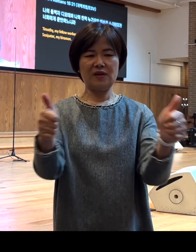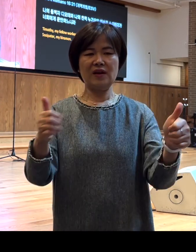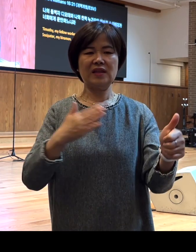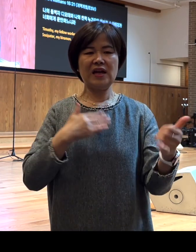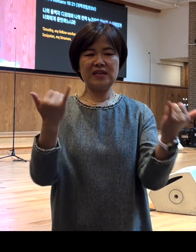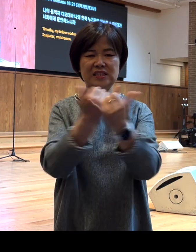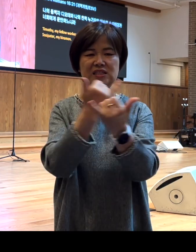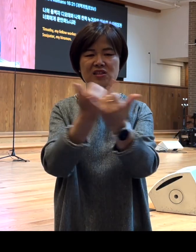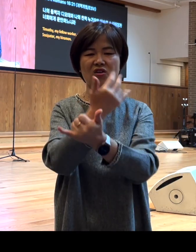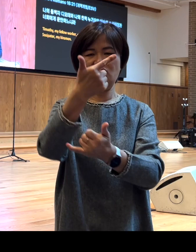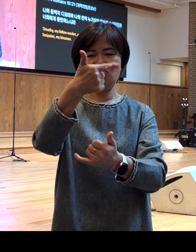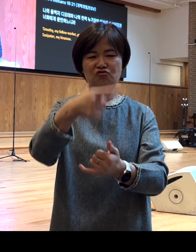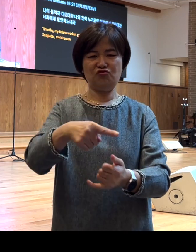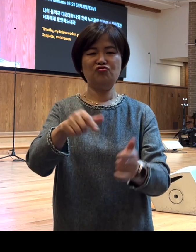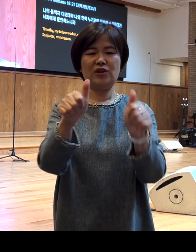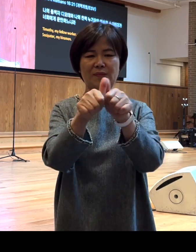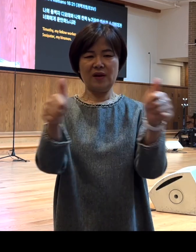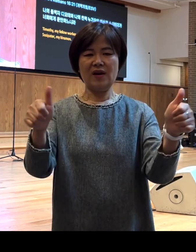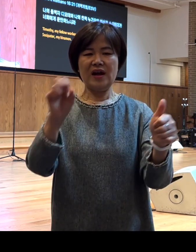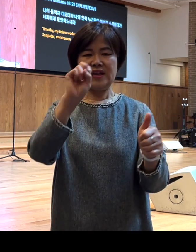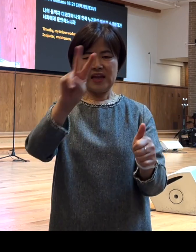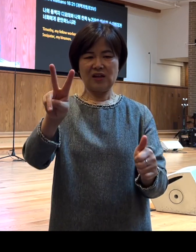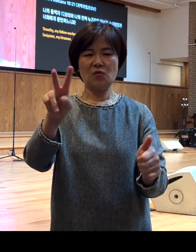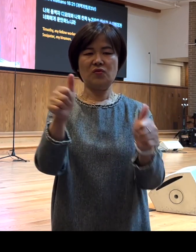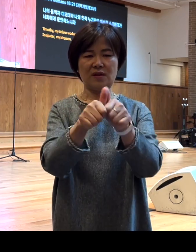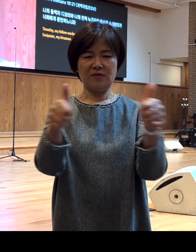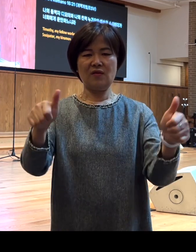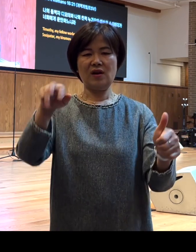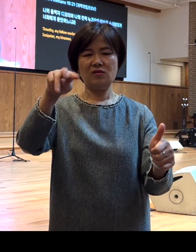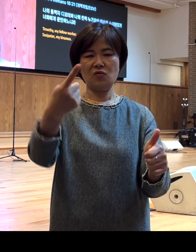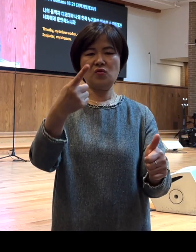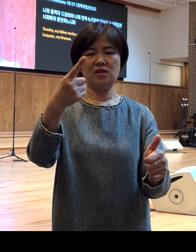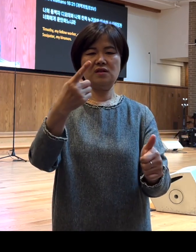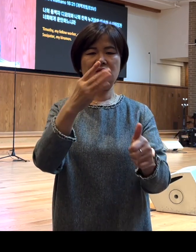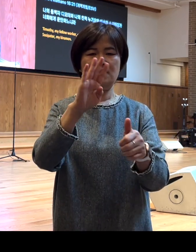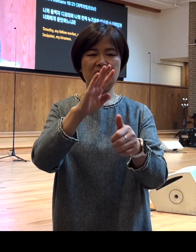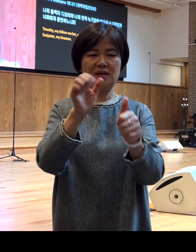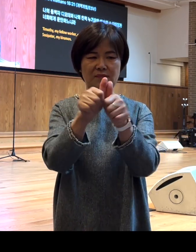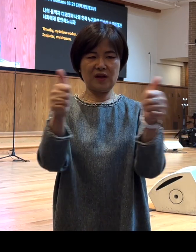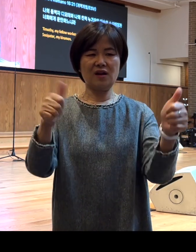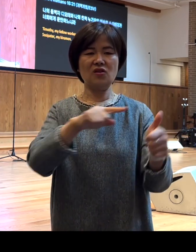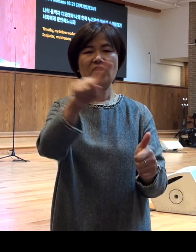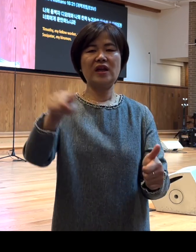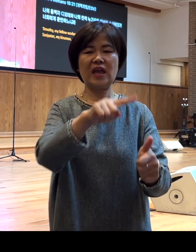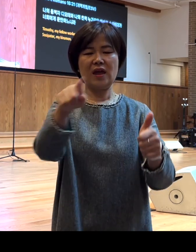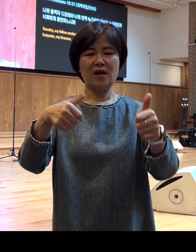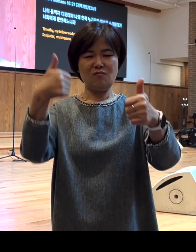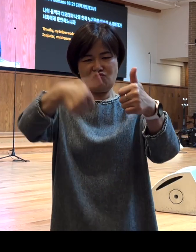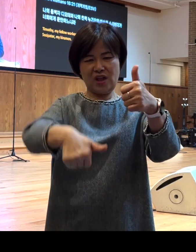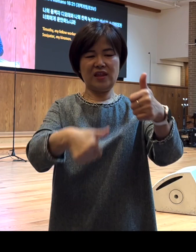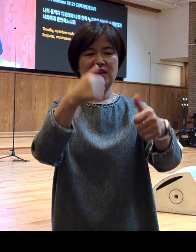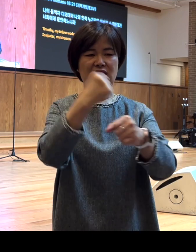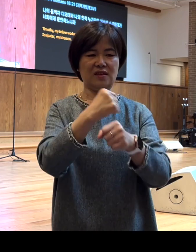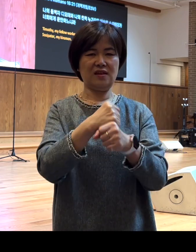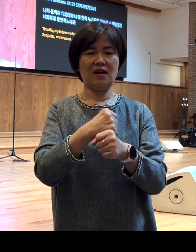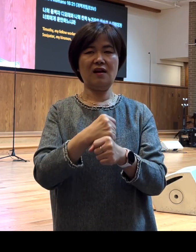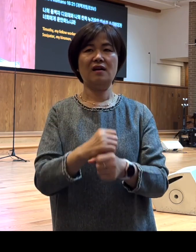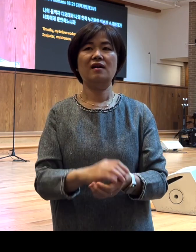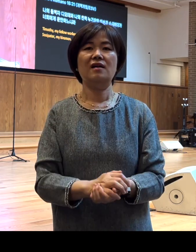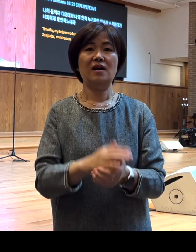나의 친척 누기오와 야손과 소시바더가 너희에게 문안하느니라 여러분 성경학자들은